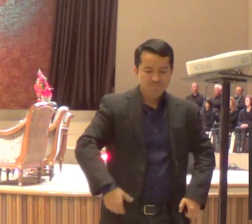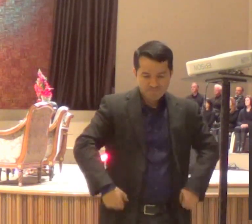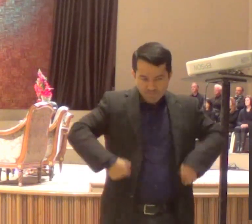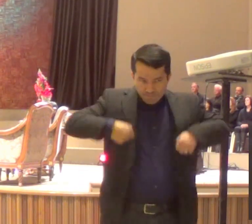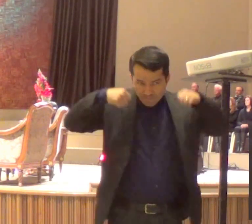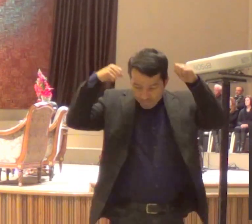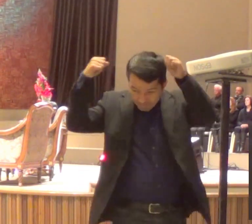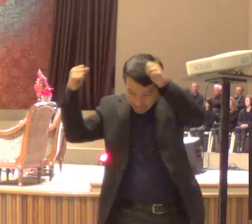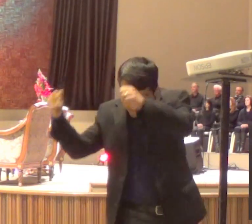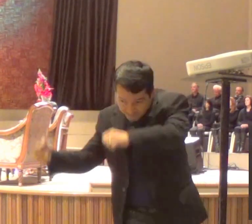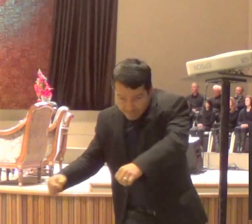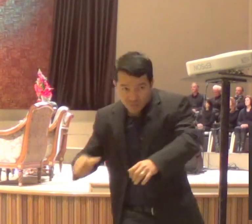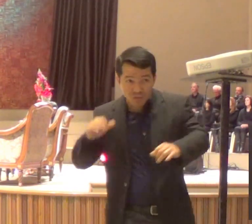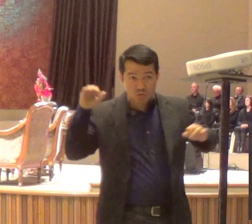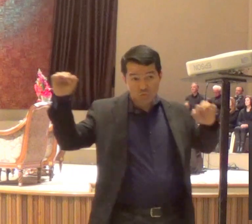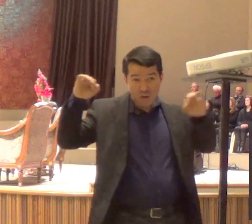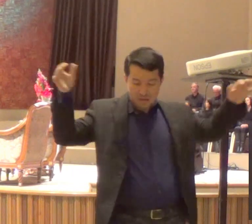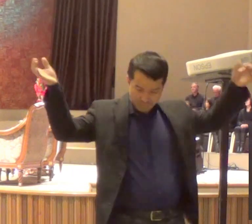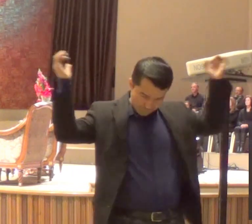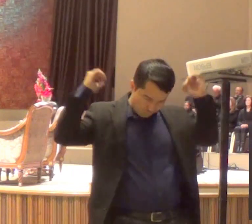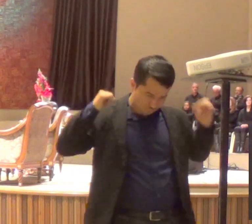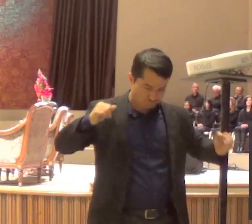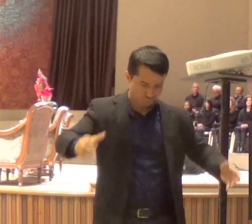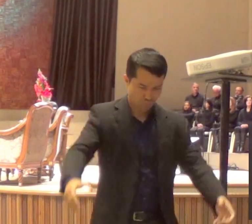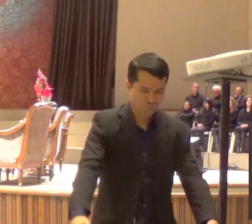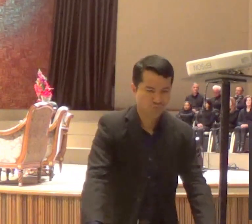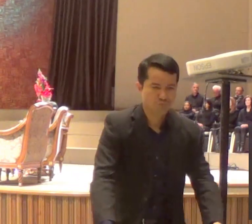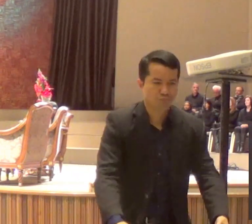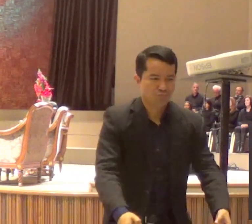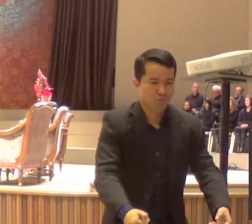dos discípulos, e vocês estão brigando, para saber quem é o maior?